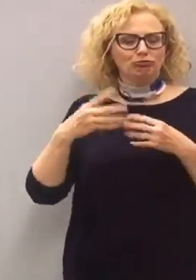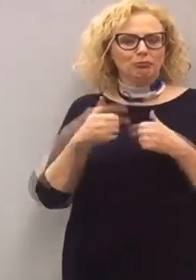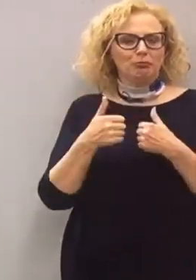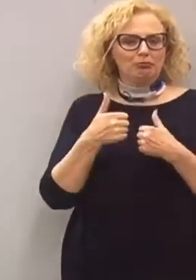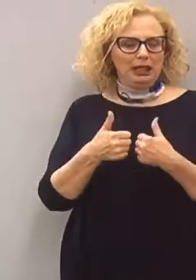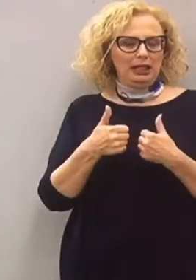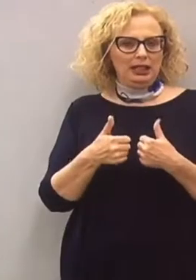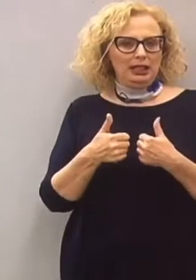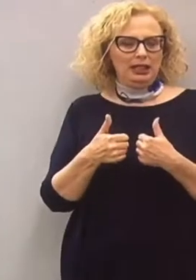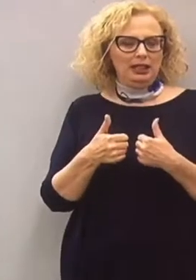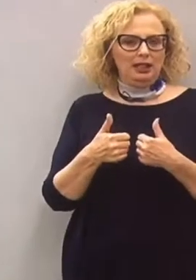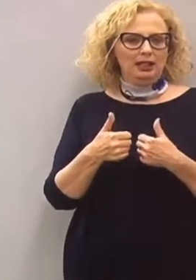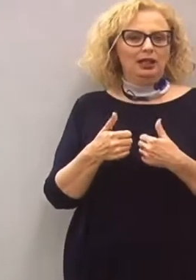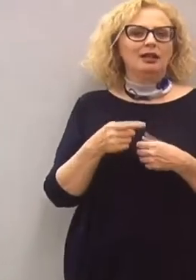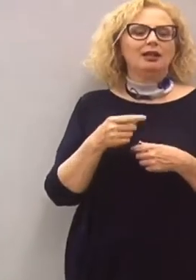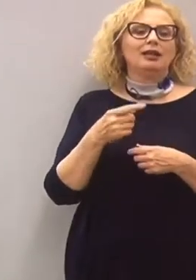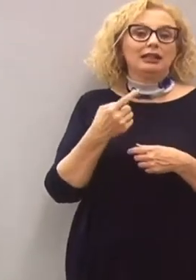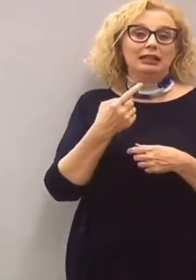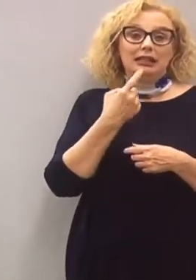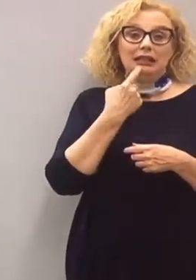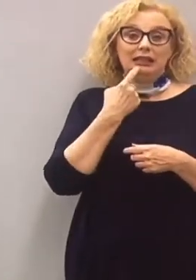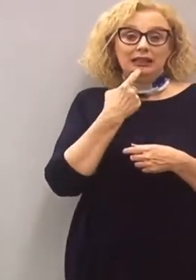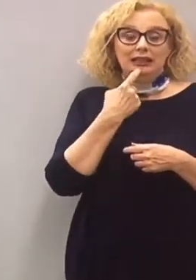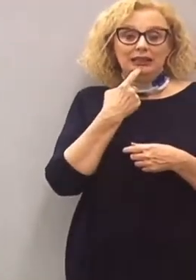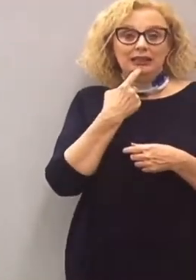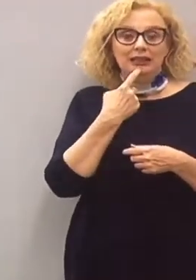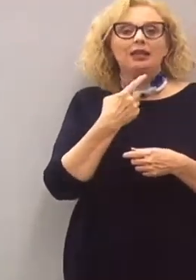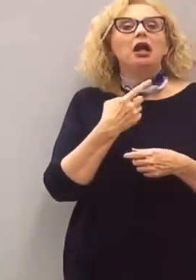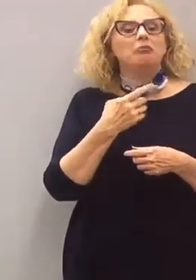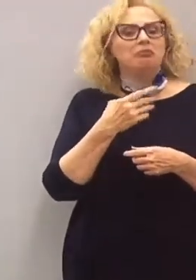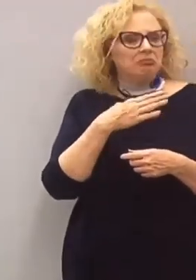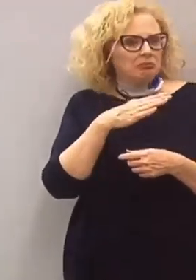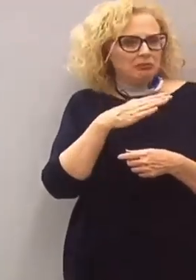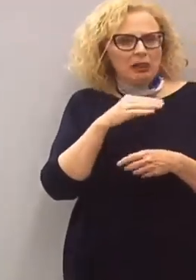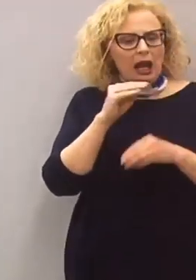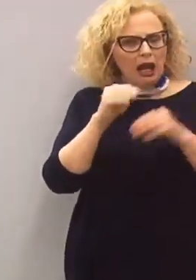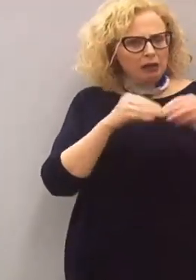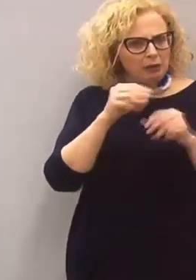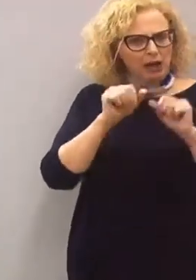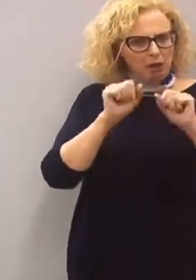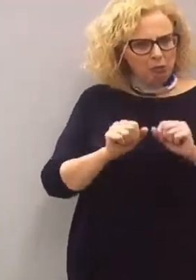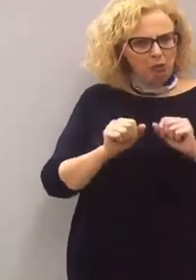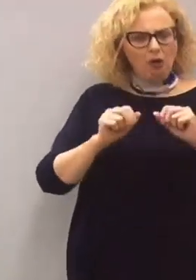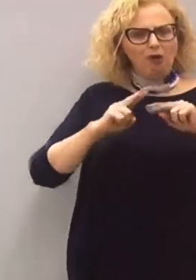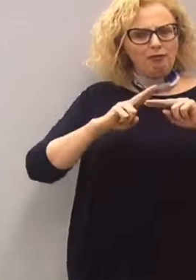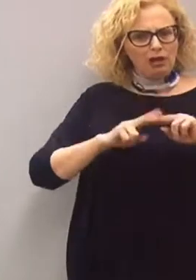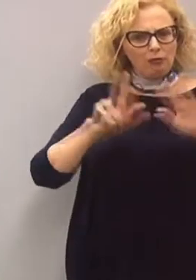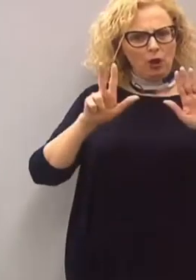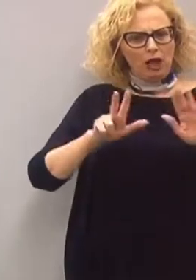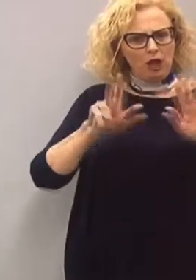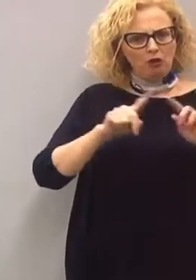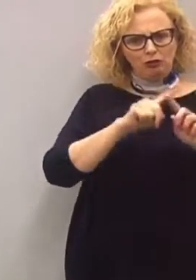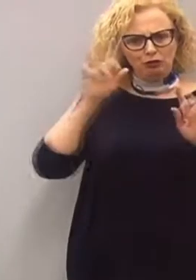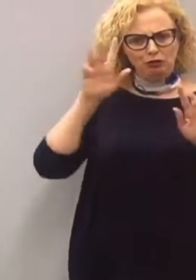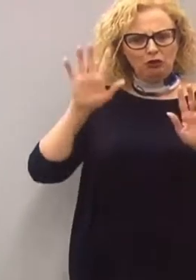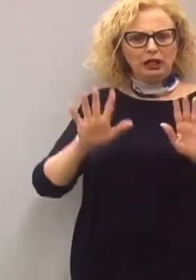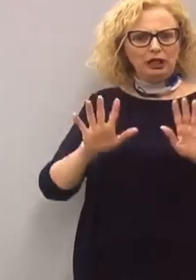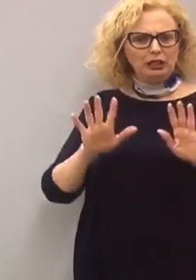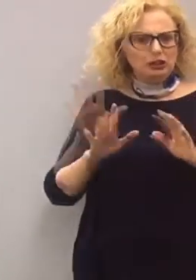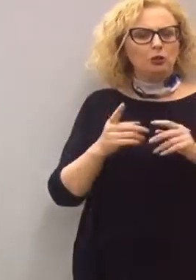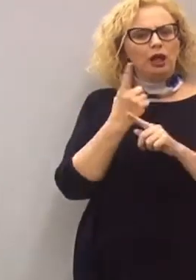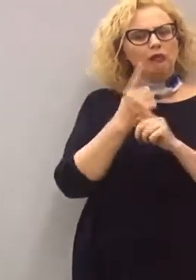il buon senso deve essere che chi riesce a rispettare queste regole le rispetti, chi non riesce